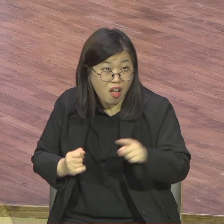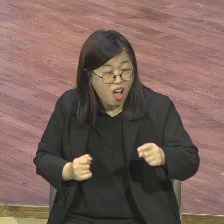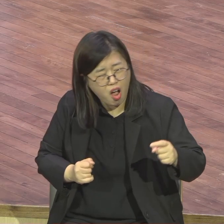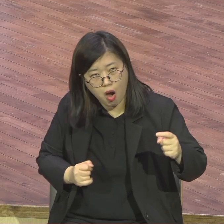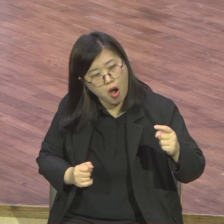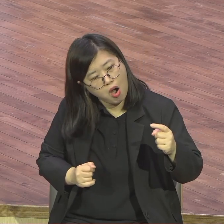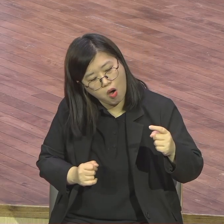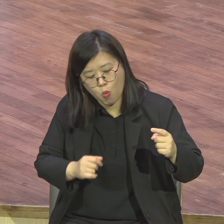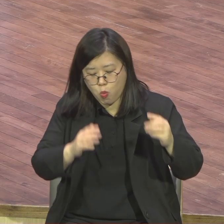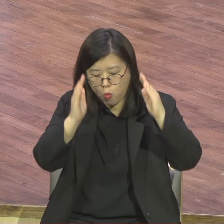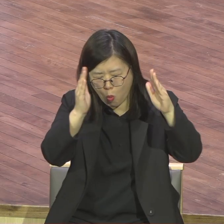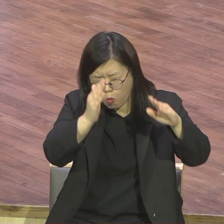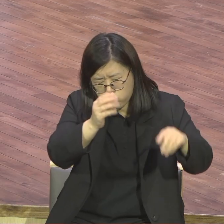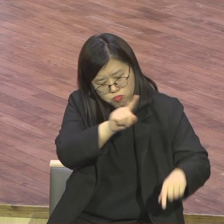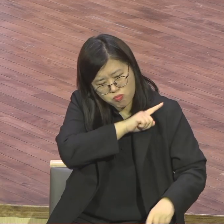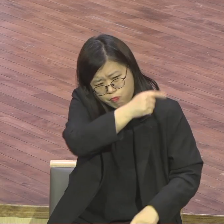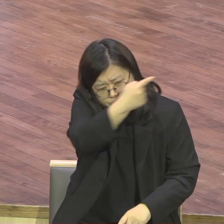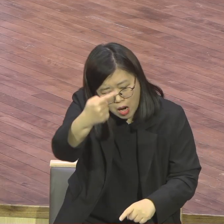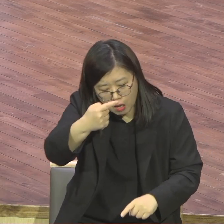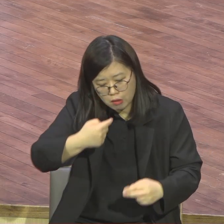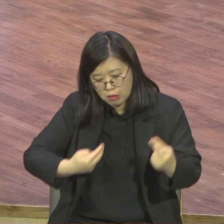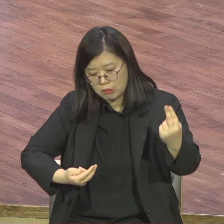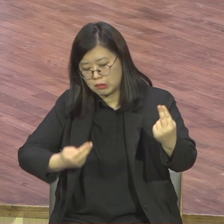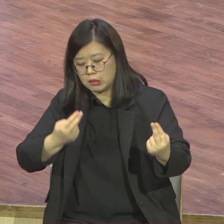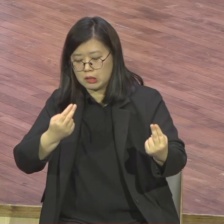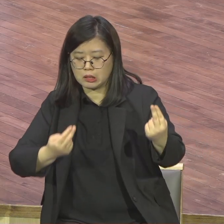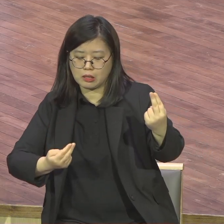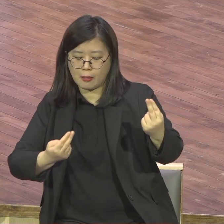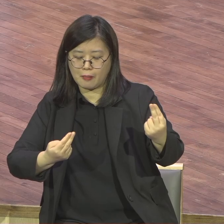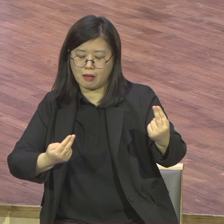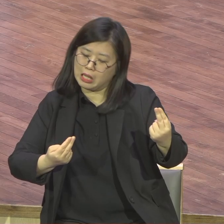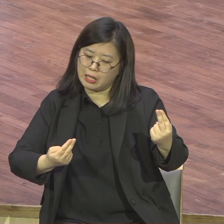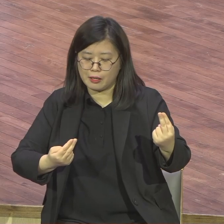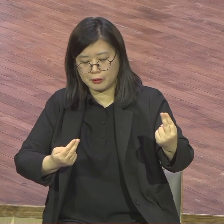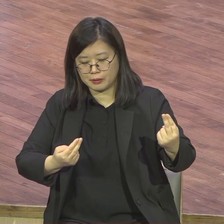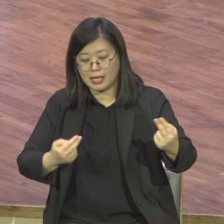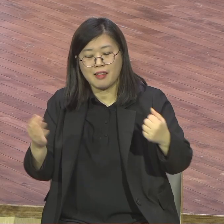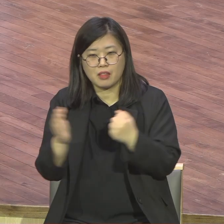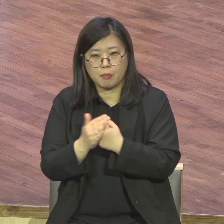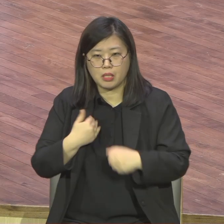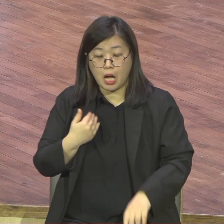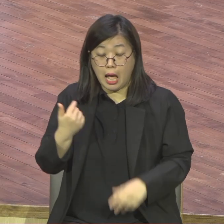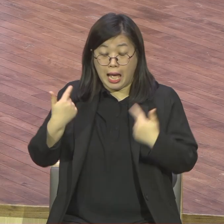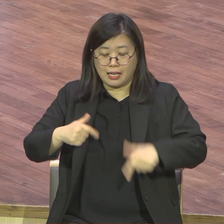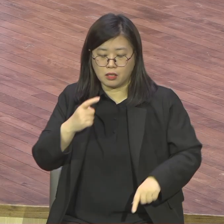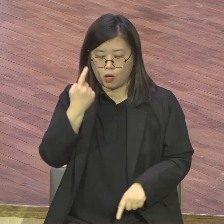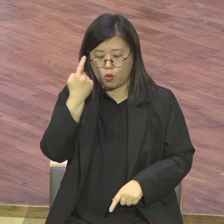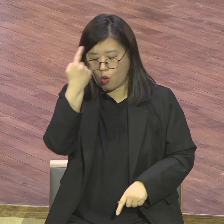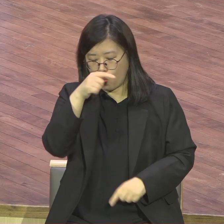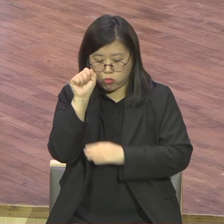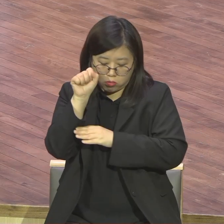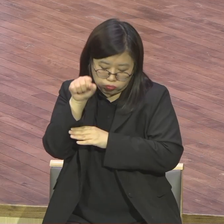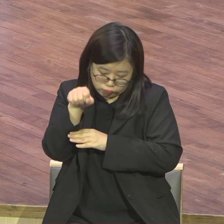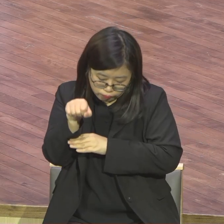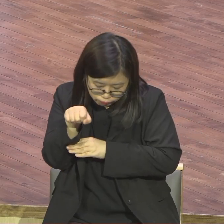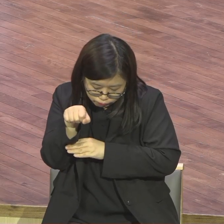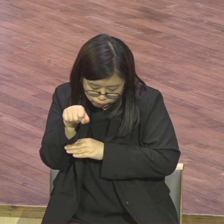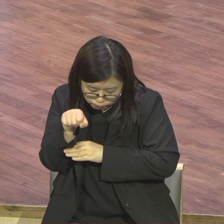고개를 이렇게 던 적이 없어요 그래가지고 늘 이래 다니니까 친구들이 언주야 너는 땅바닥에 동전 좋을 일이냐 왜